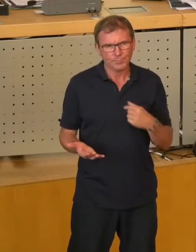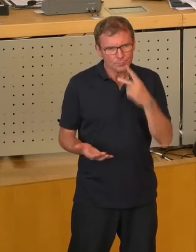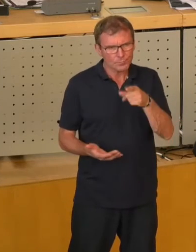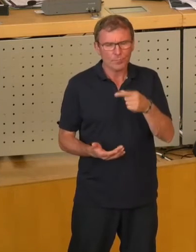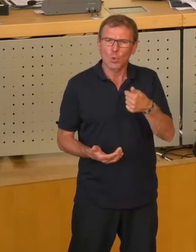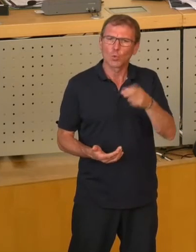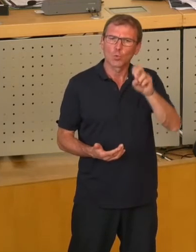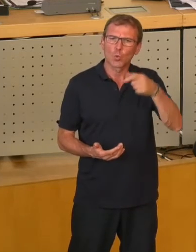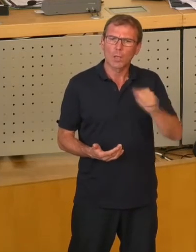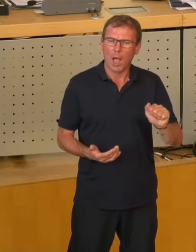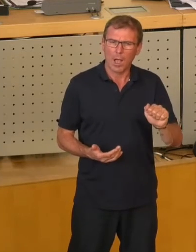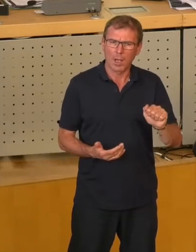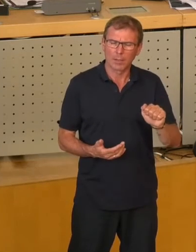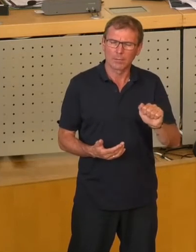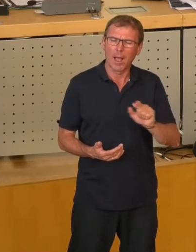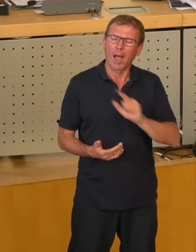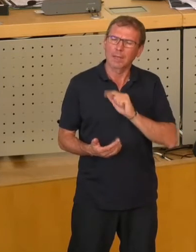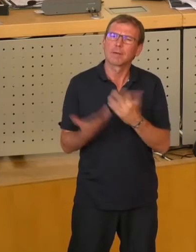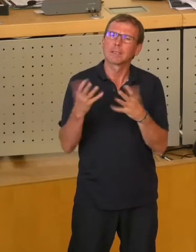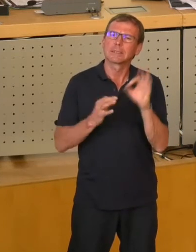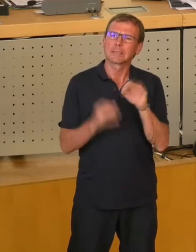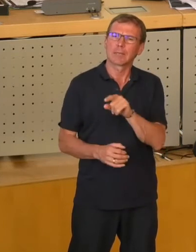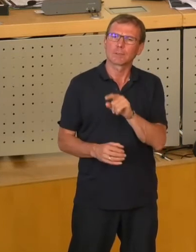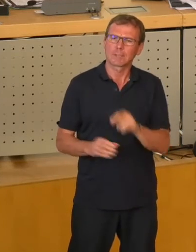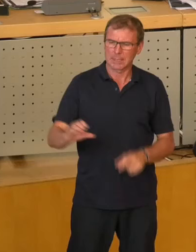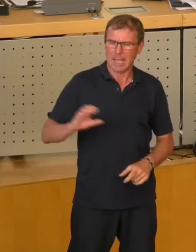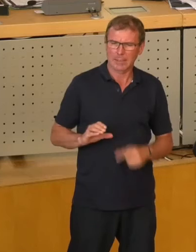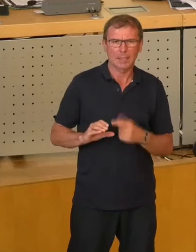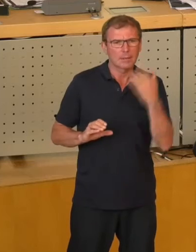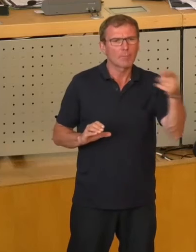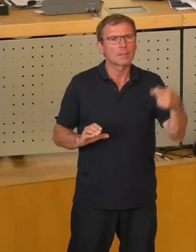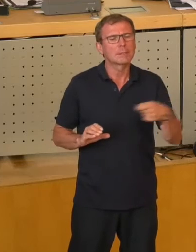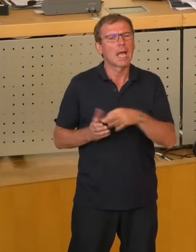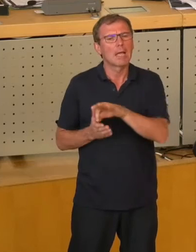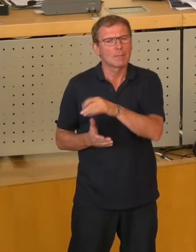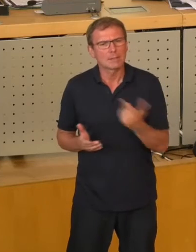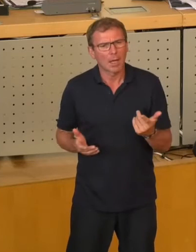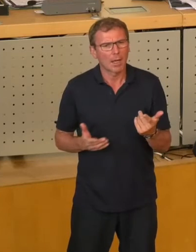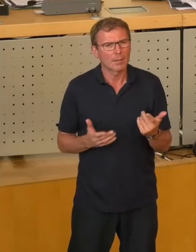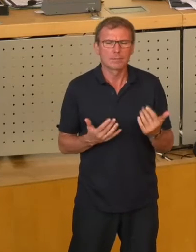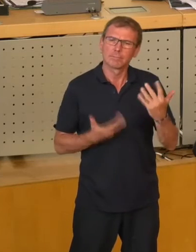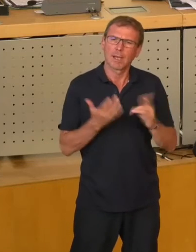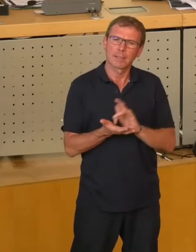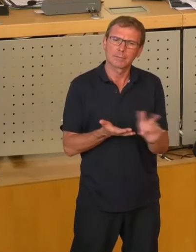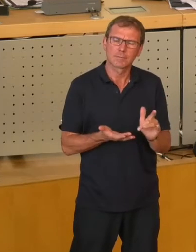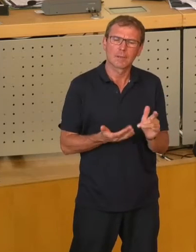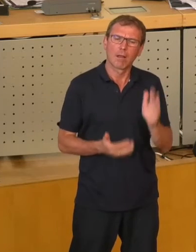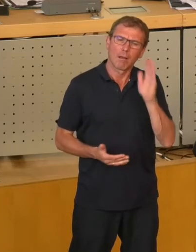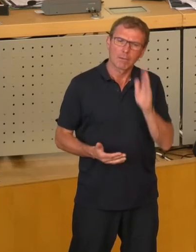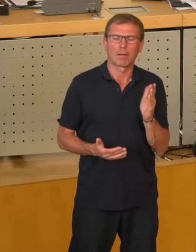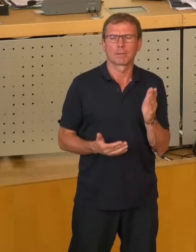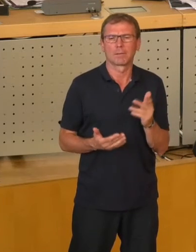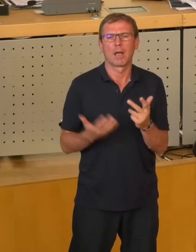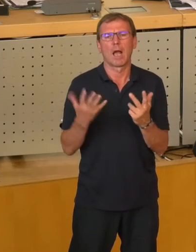was die Tüger ursprünglich für diesen 10-Prozent-Anteil bezahlt hat, dann waren das rechnerisch gerade einmal